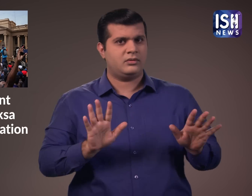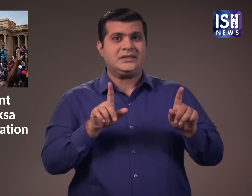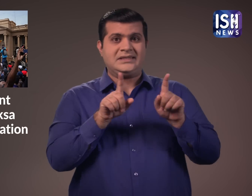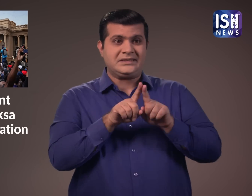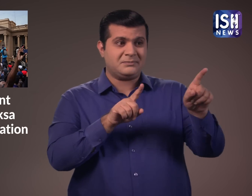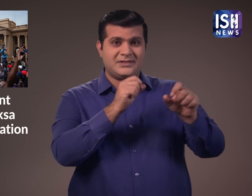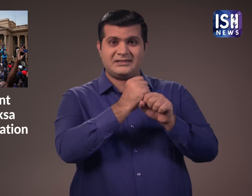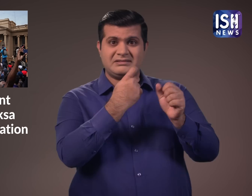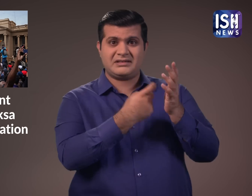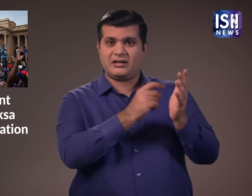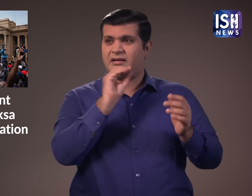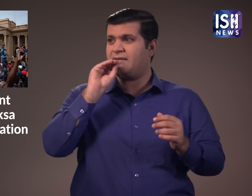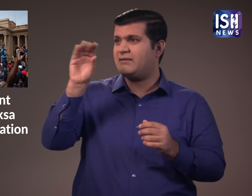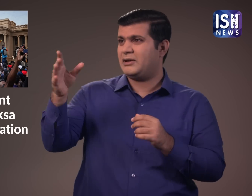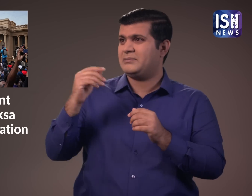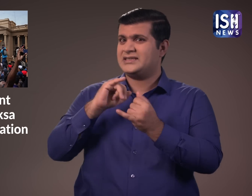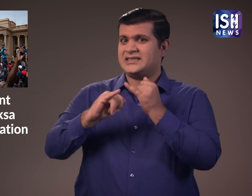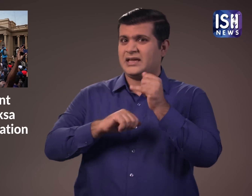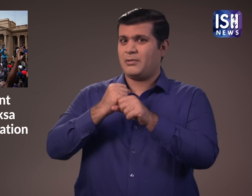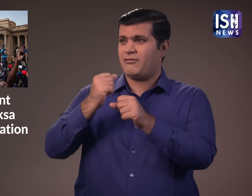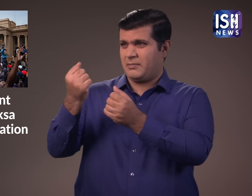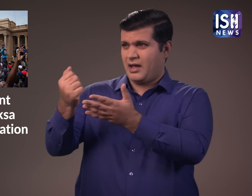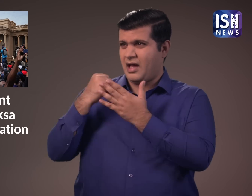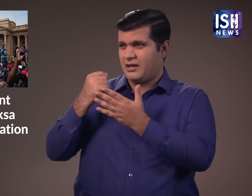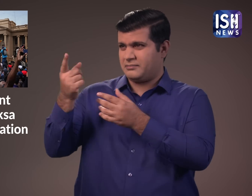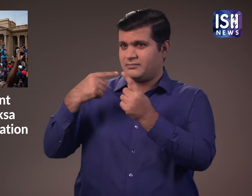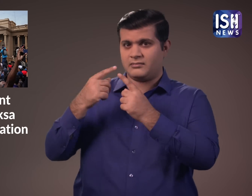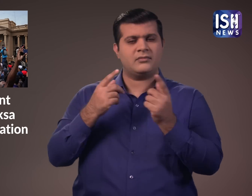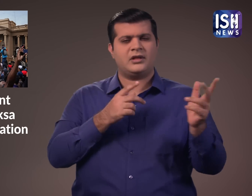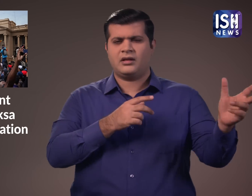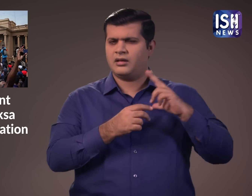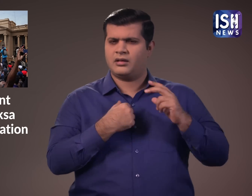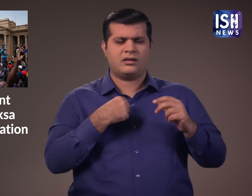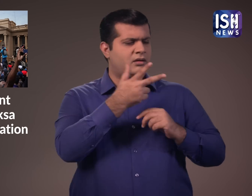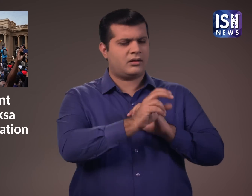इसी तरह राश्ट्रपती ने भी शरण के लिए अनुरोद नहीं किया है